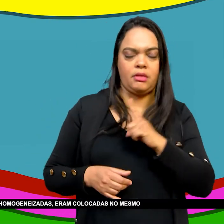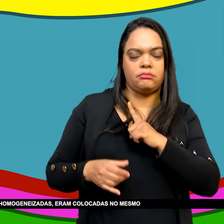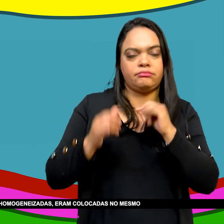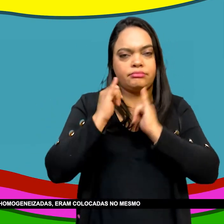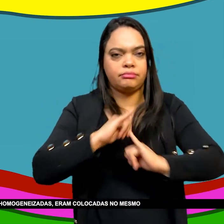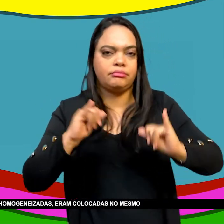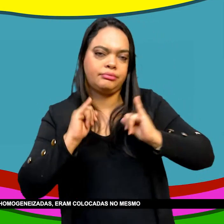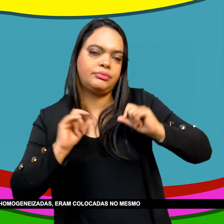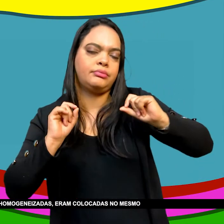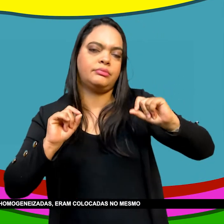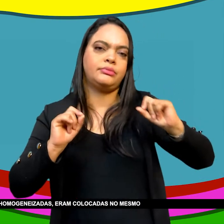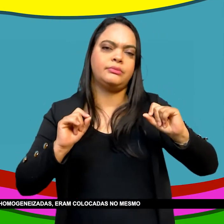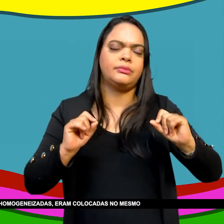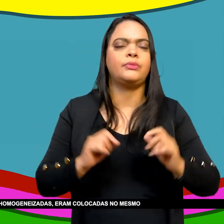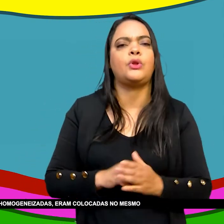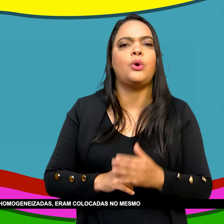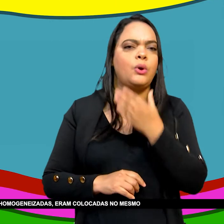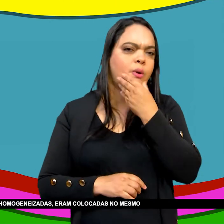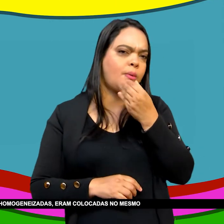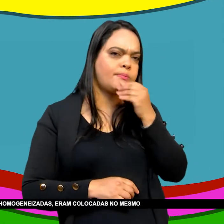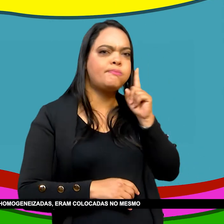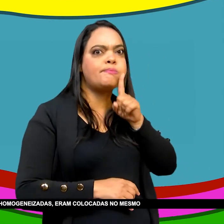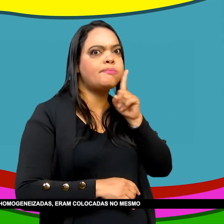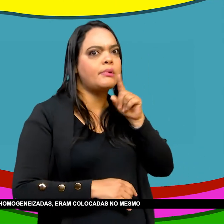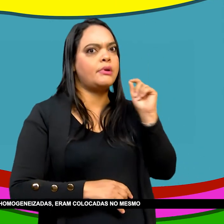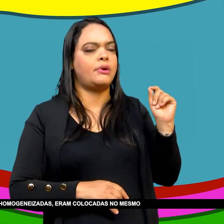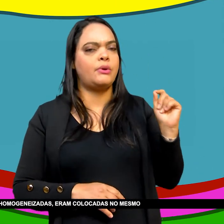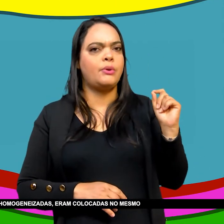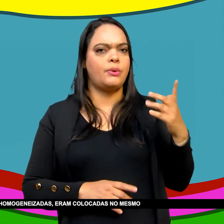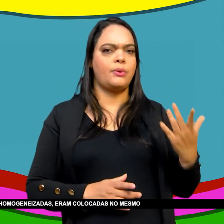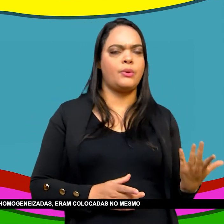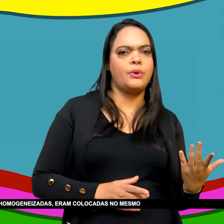repercussões Elas eram de algum modo